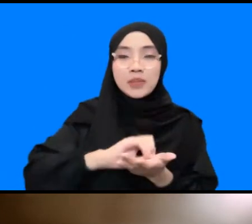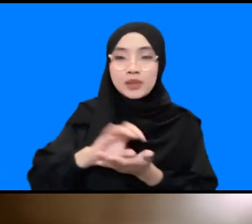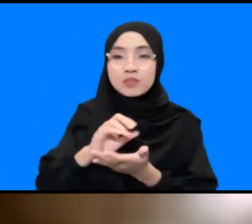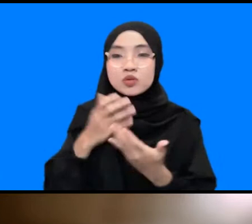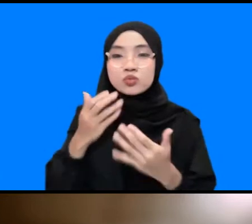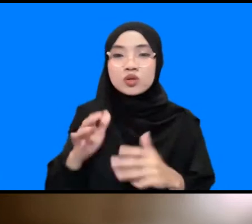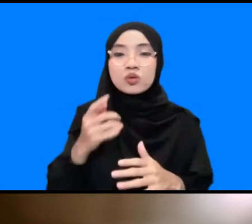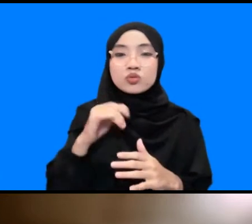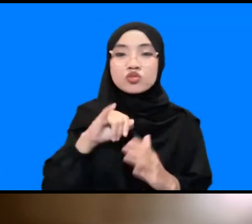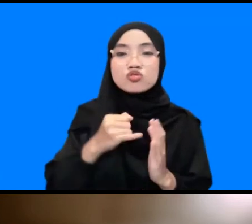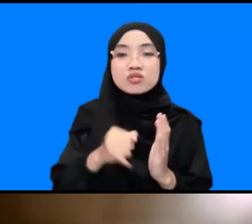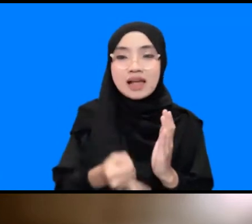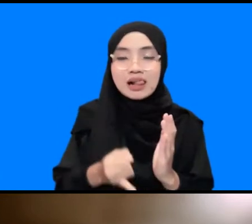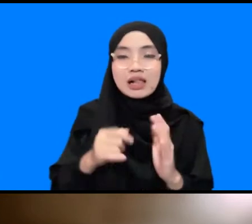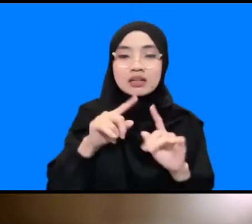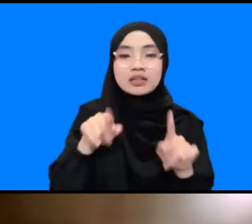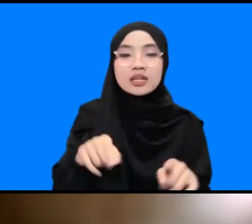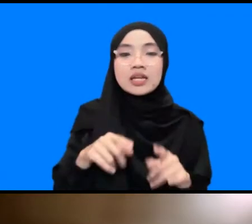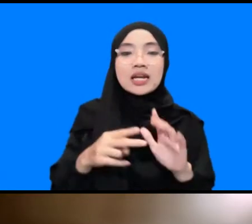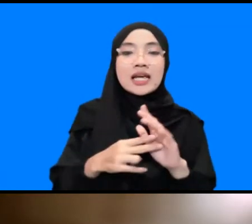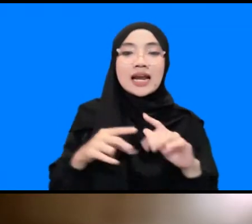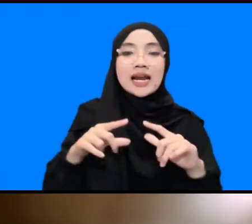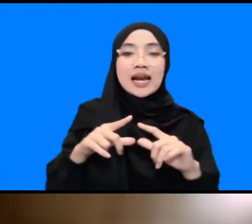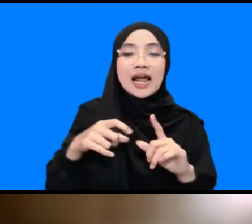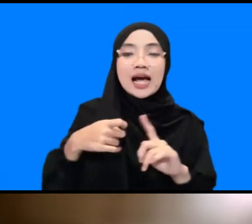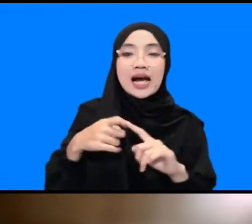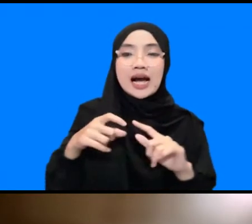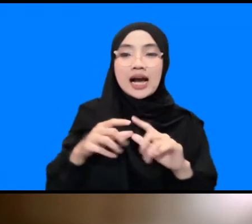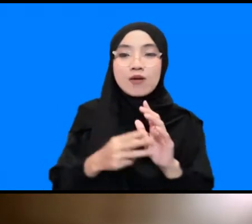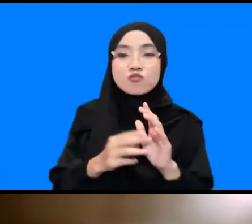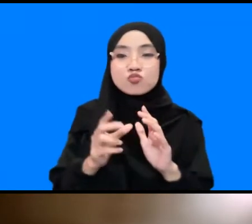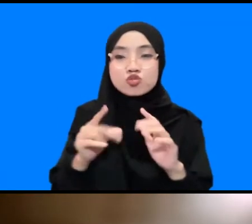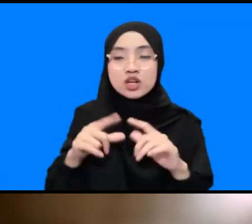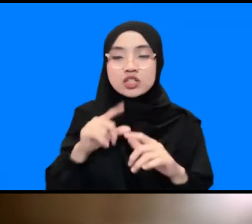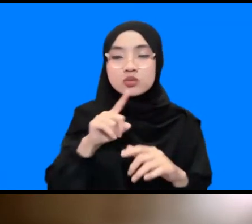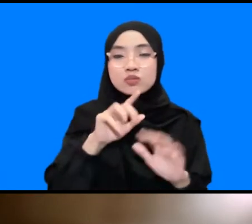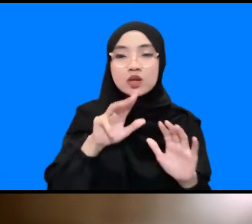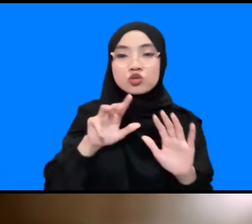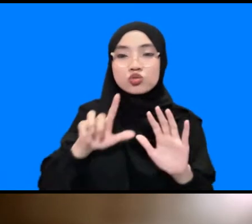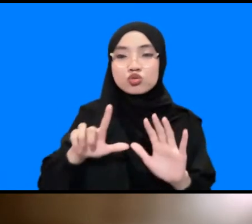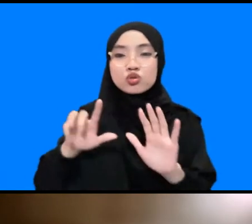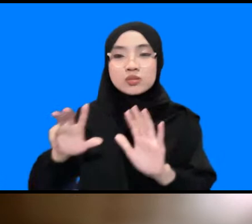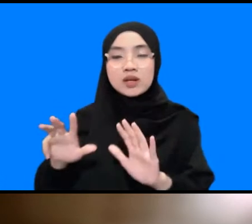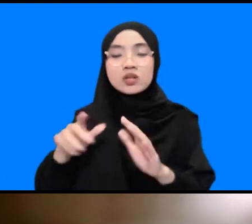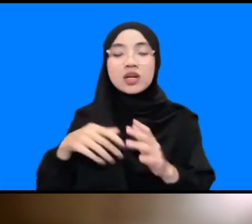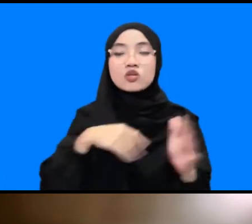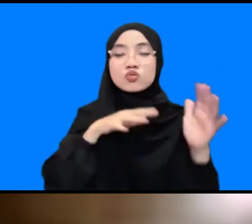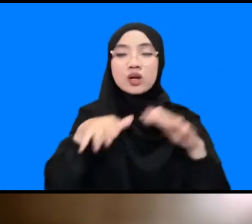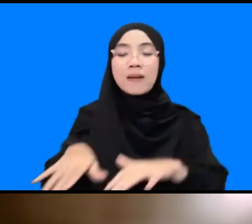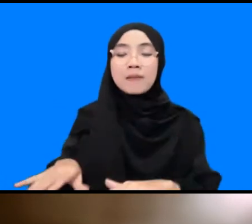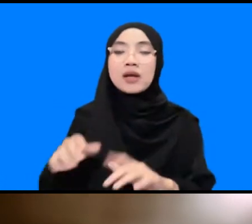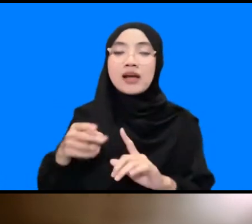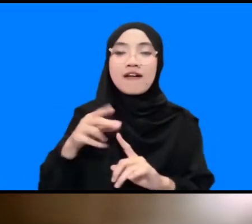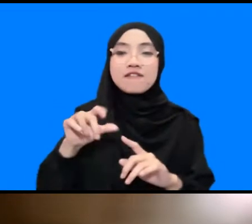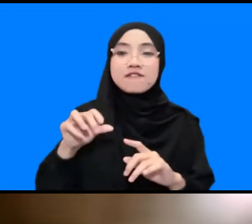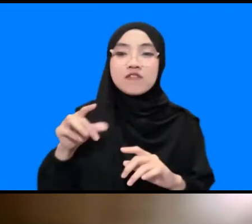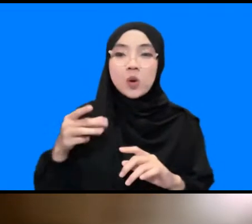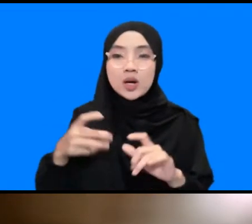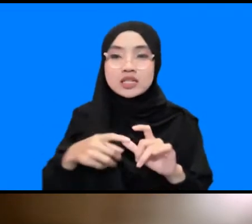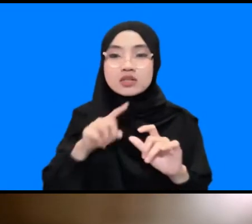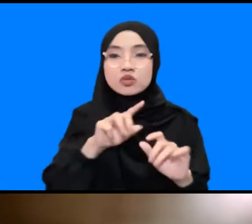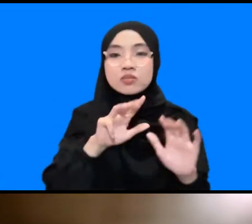Nakamura Sainsi sejak 1979 kemudian terjadi juga tsunami Flores 1992 kemudian tsunami